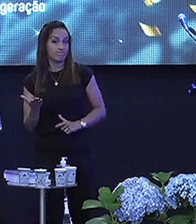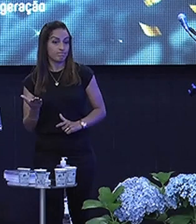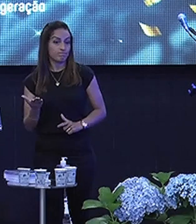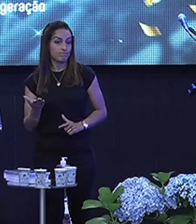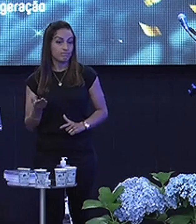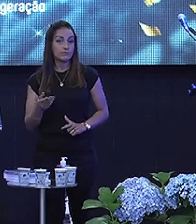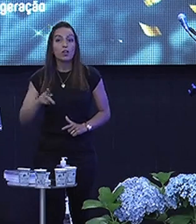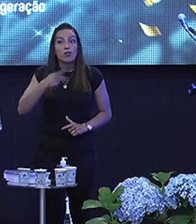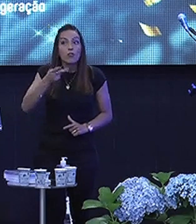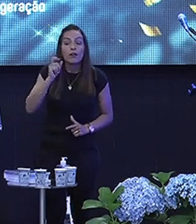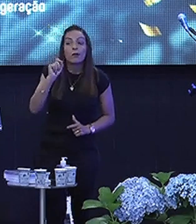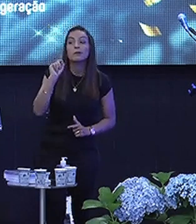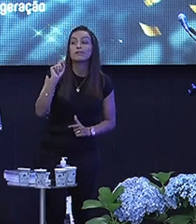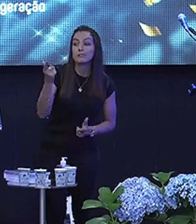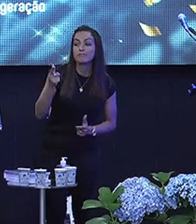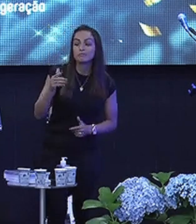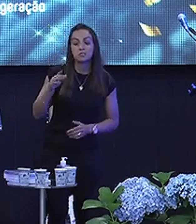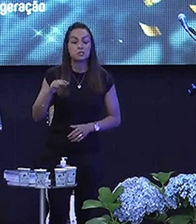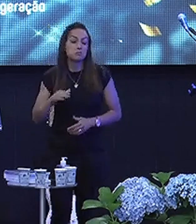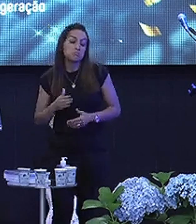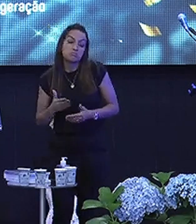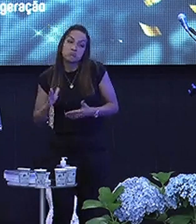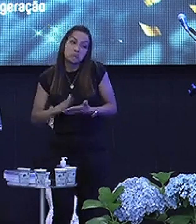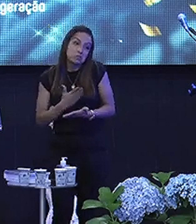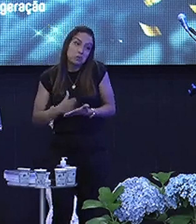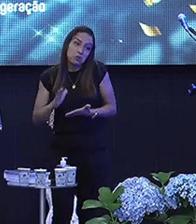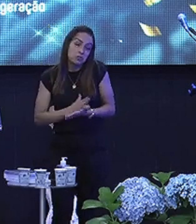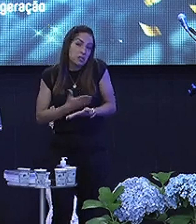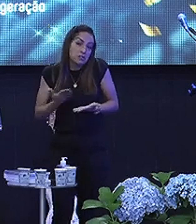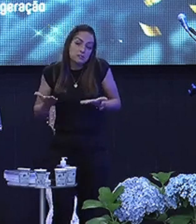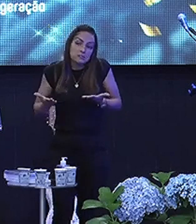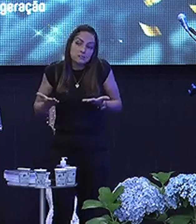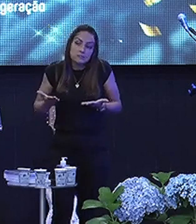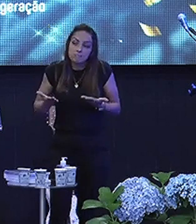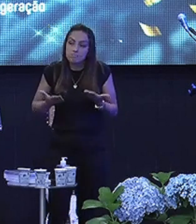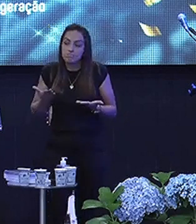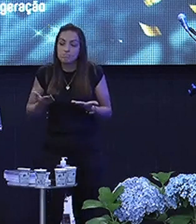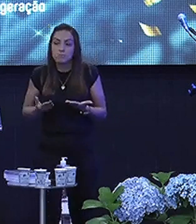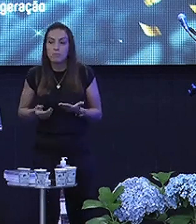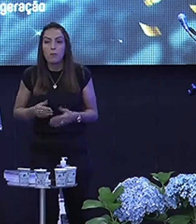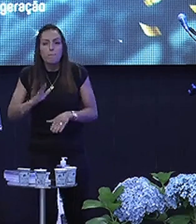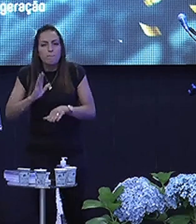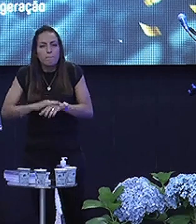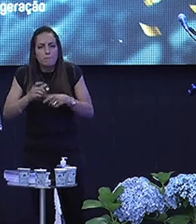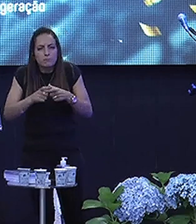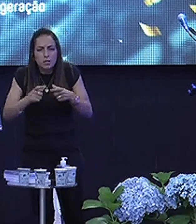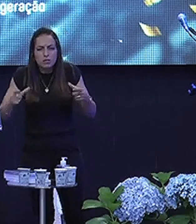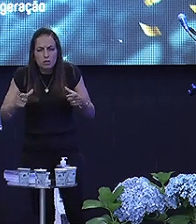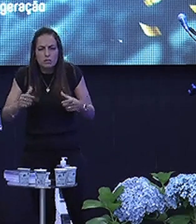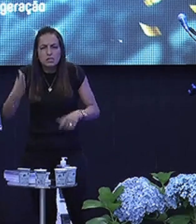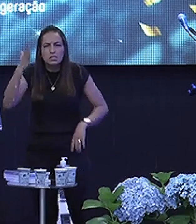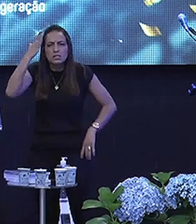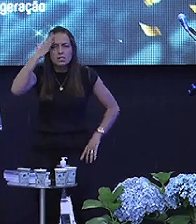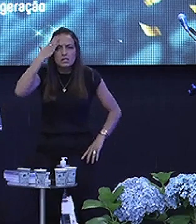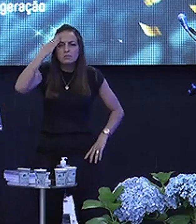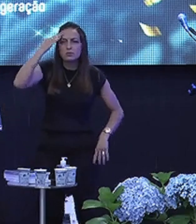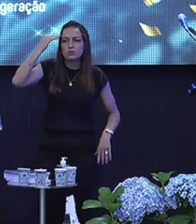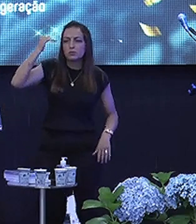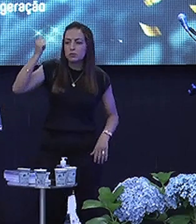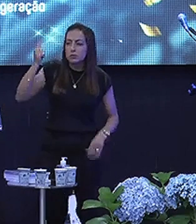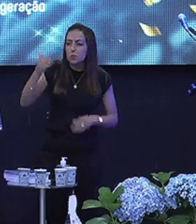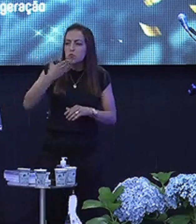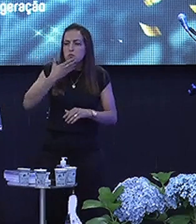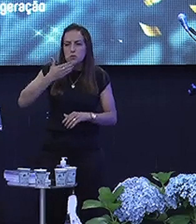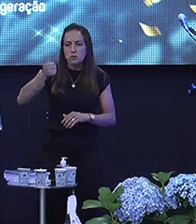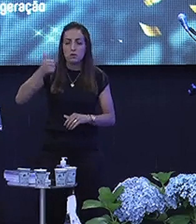Eu vou falar uma coisa pra você Talvez sem sombra de dúvida Uma das maiores sabedorias Um dos